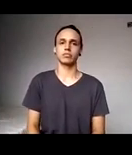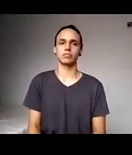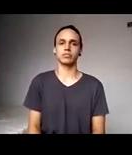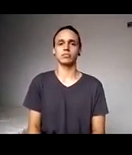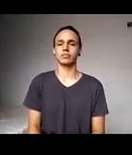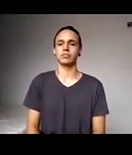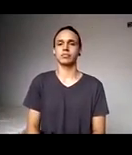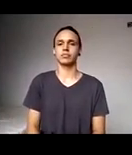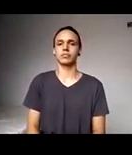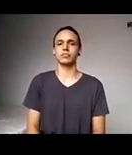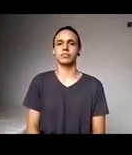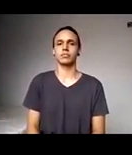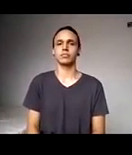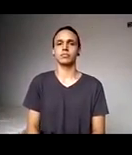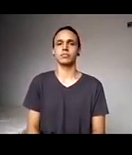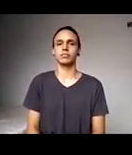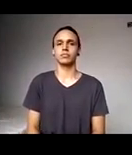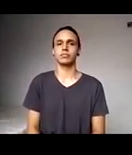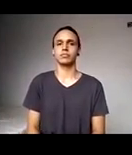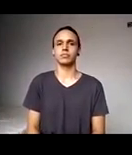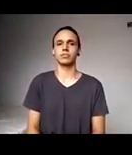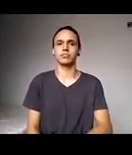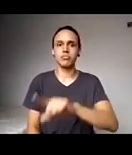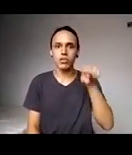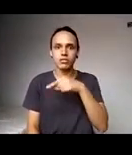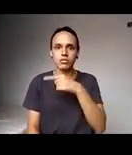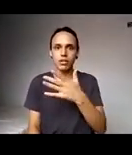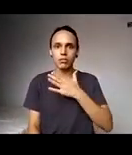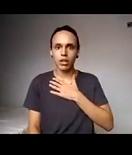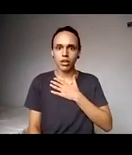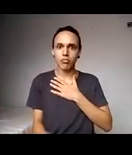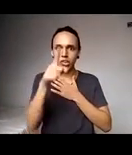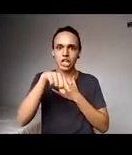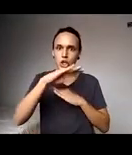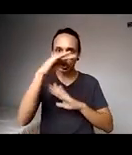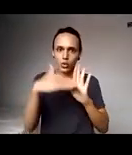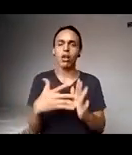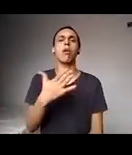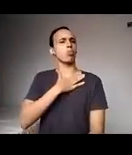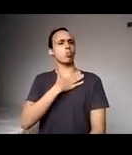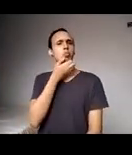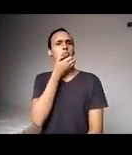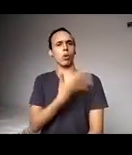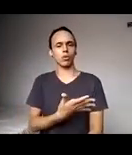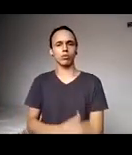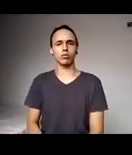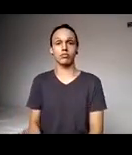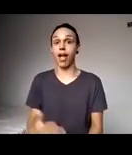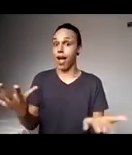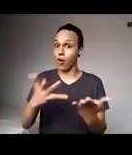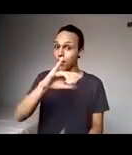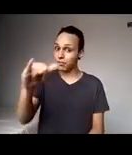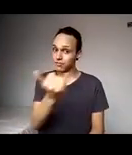Estão todos a contento? Se sentem contemplados? A hora é agora, minha gente.